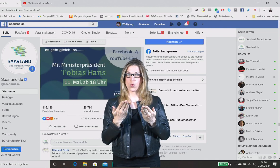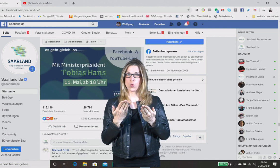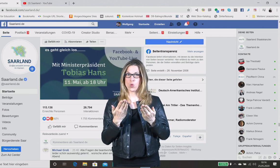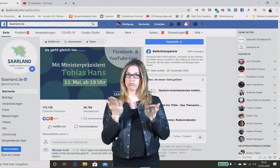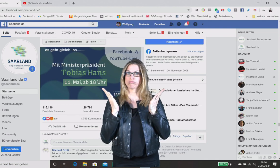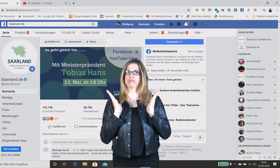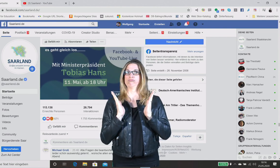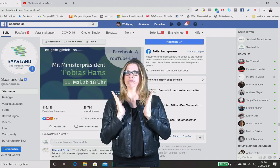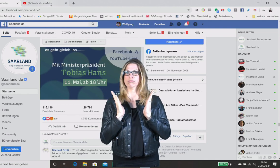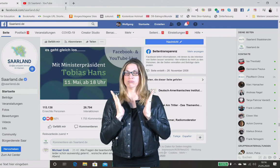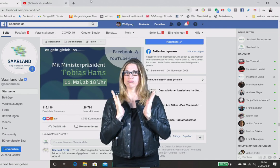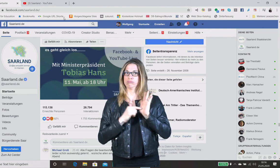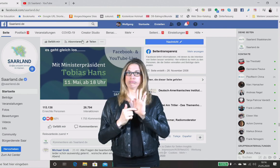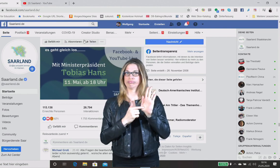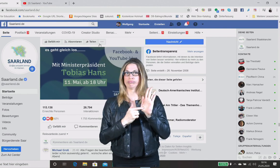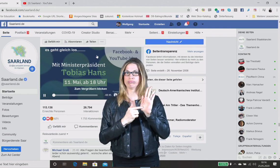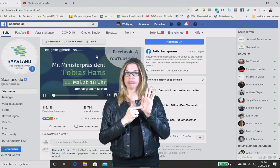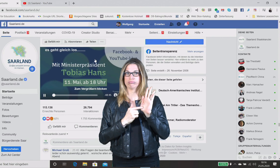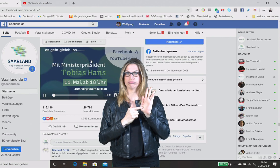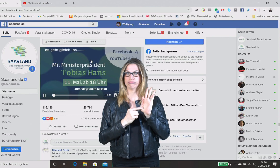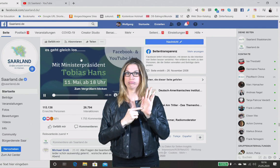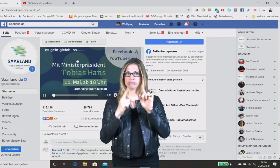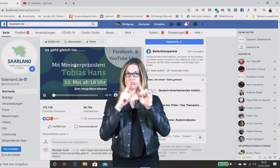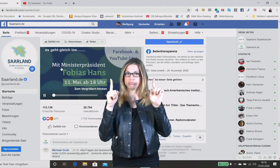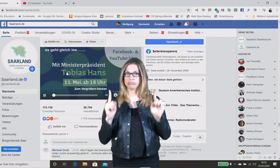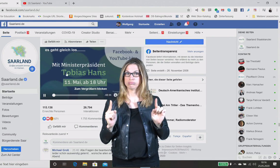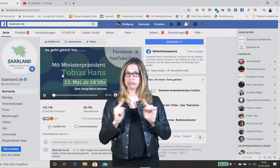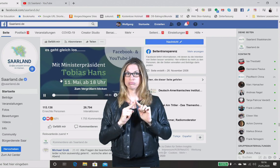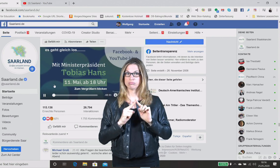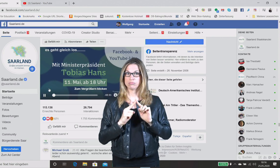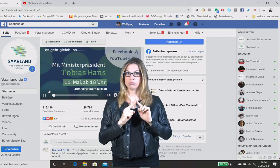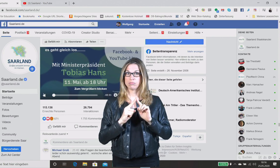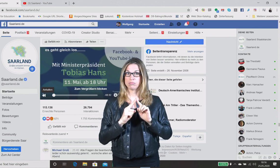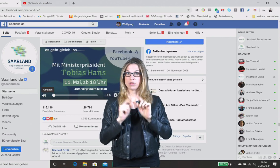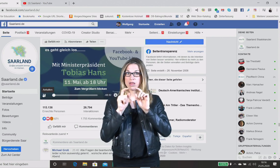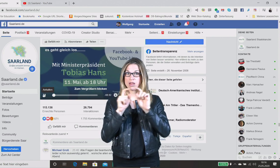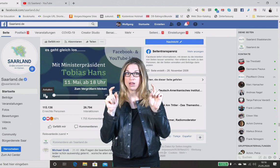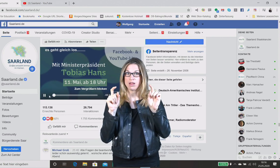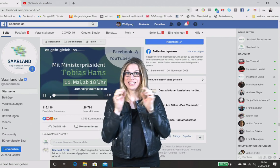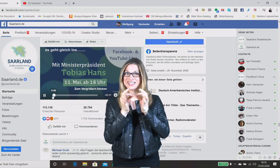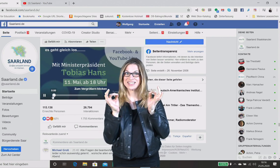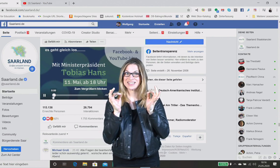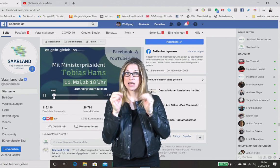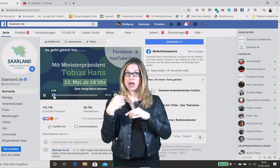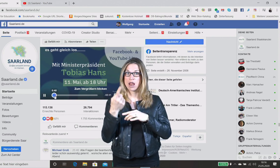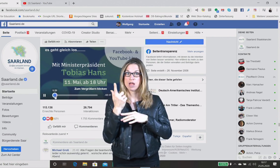sehen es, es steht hier, es geht gleich los. Und eigentlich können Sie jetzt schon